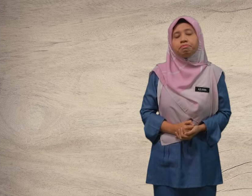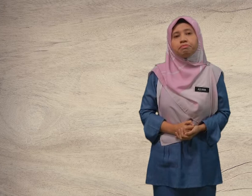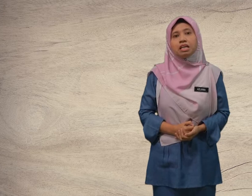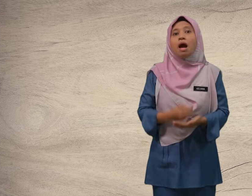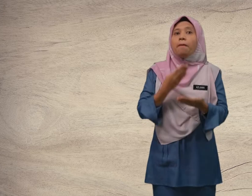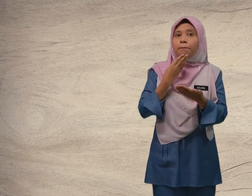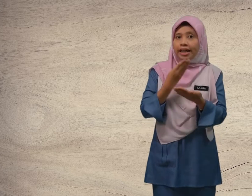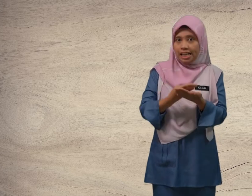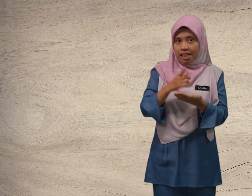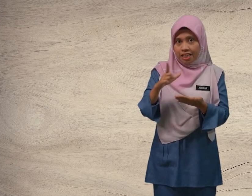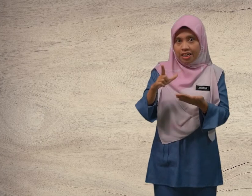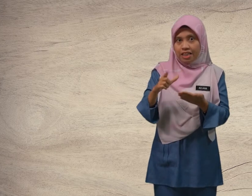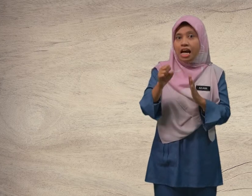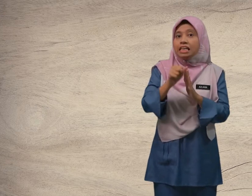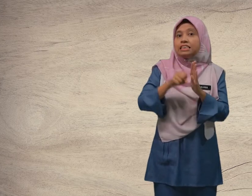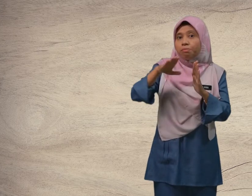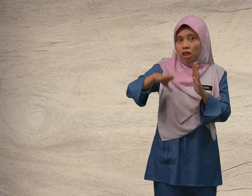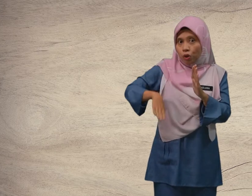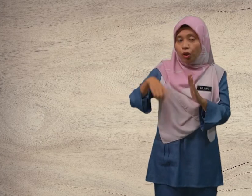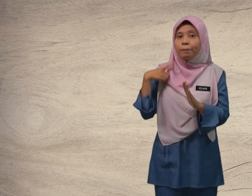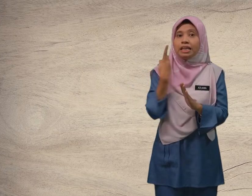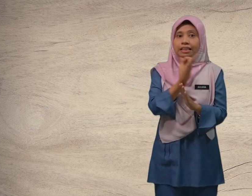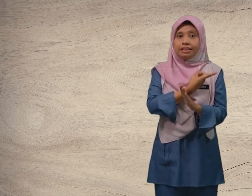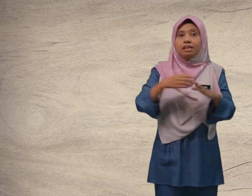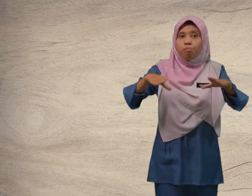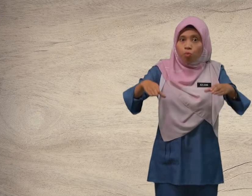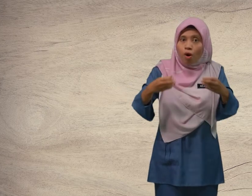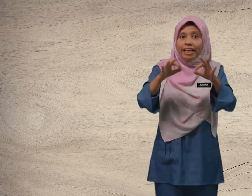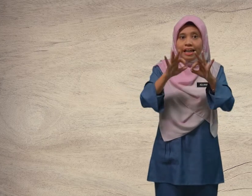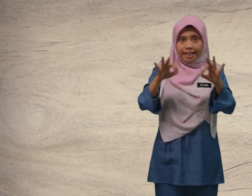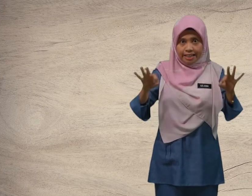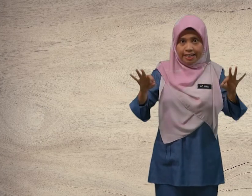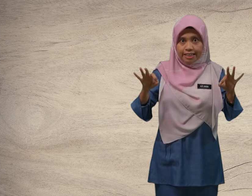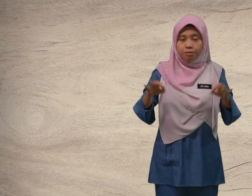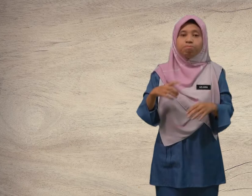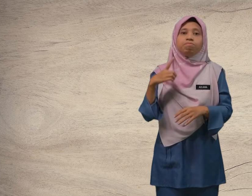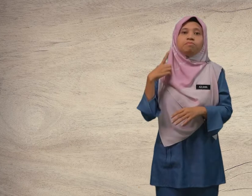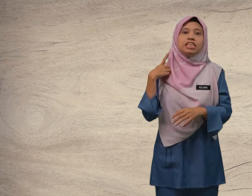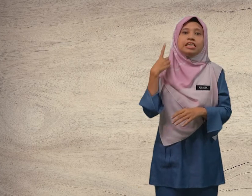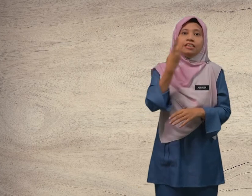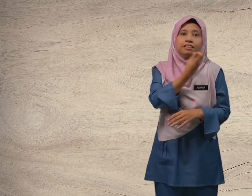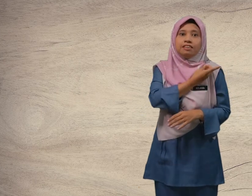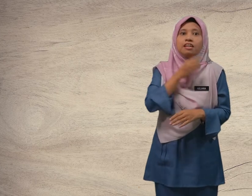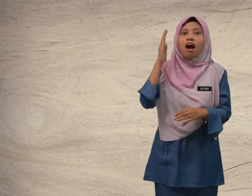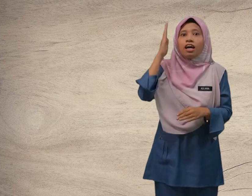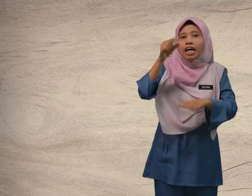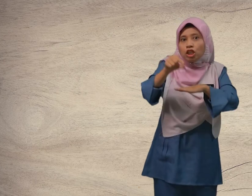Baiklah. Sebelum kita buat ayat, kita akan